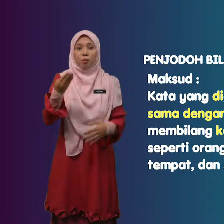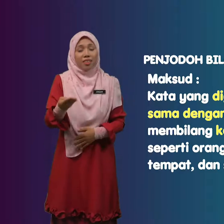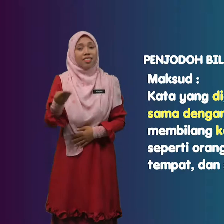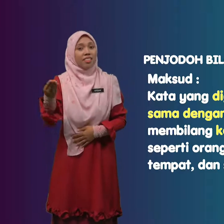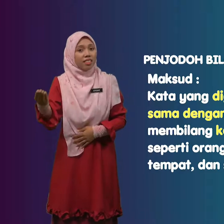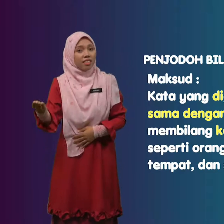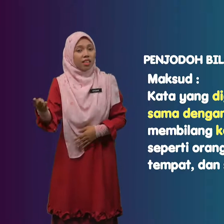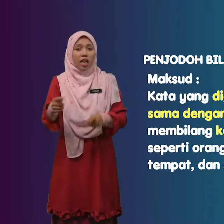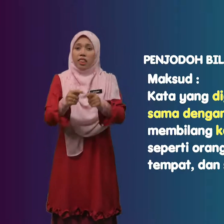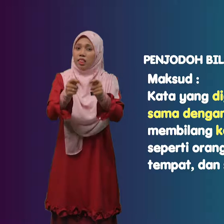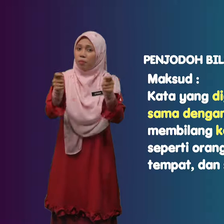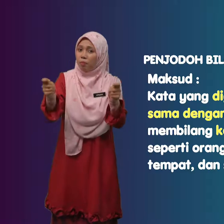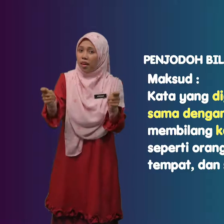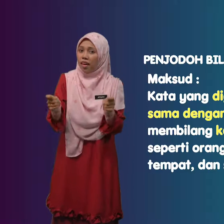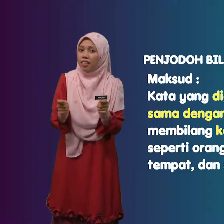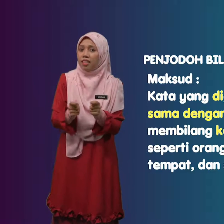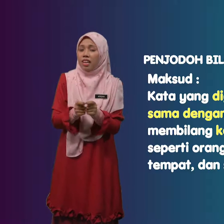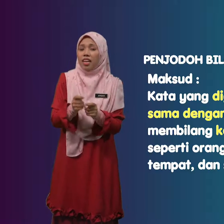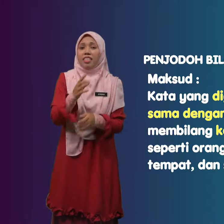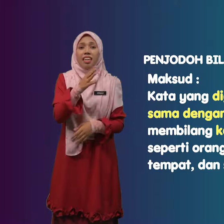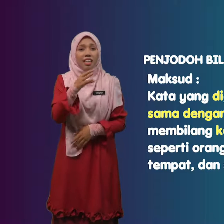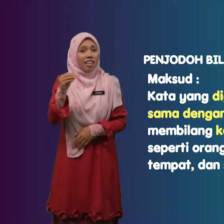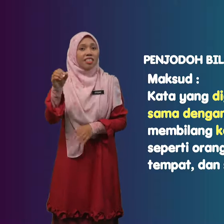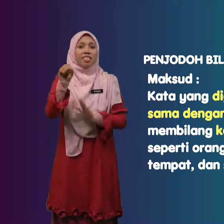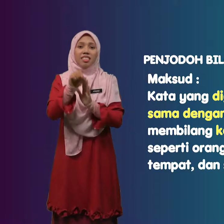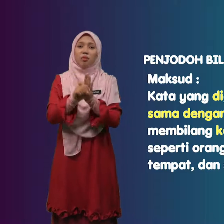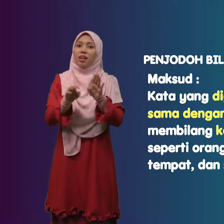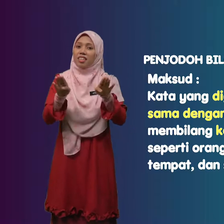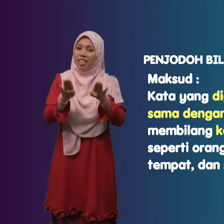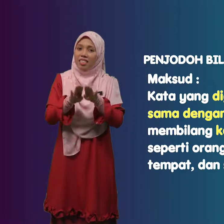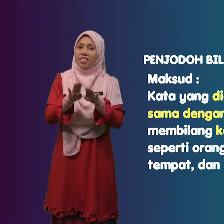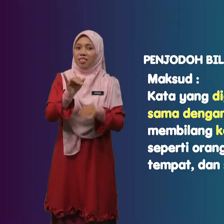benda, tempat dan sebagainya.